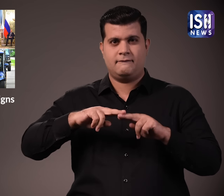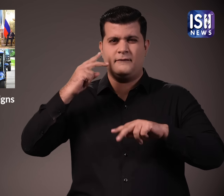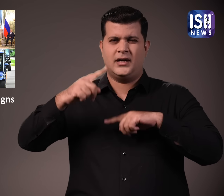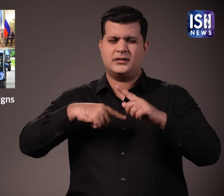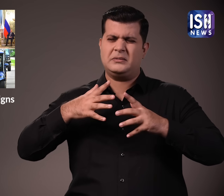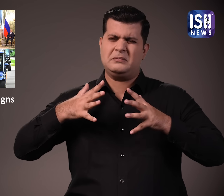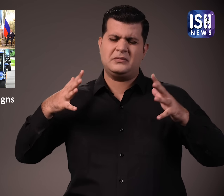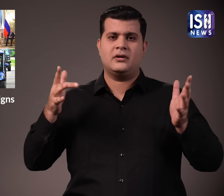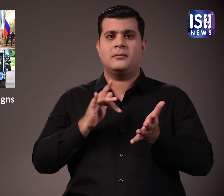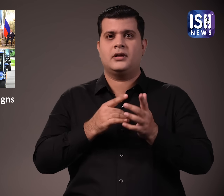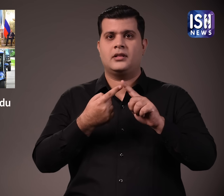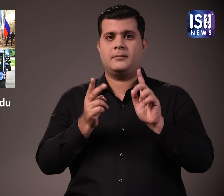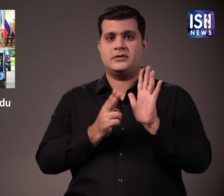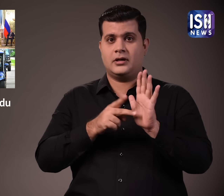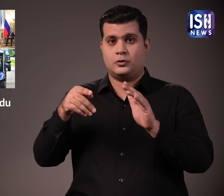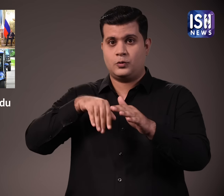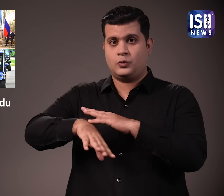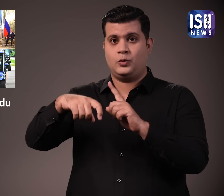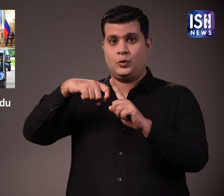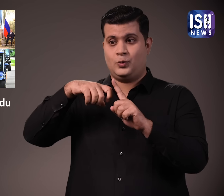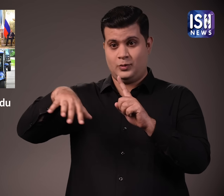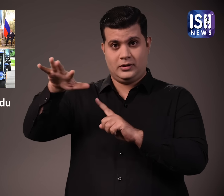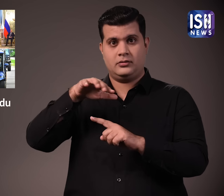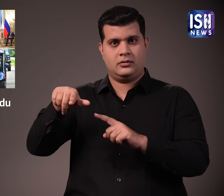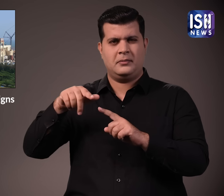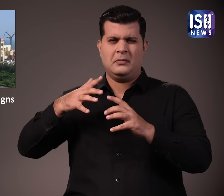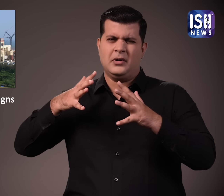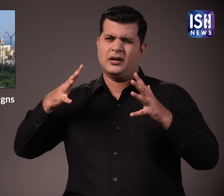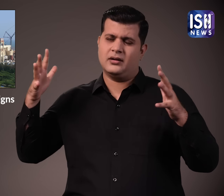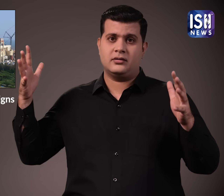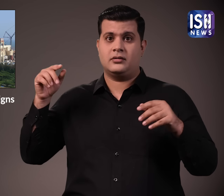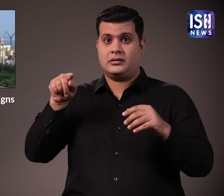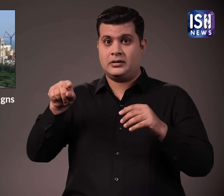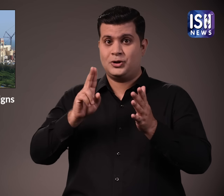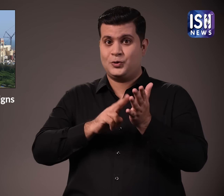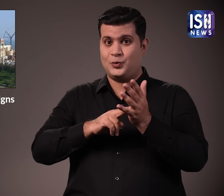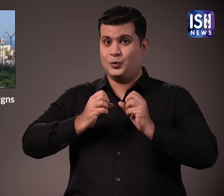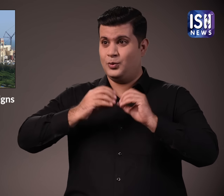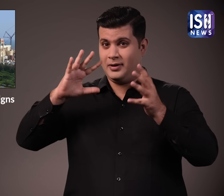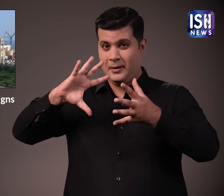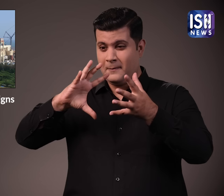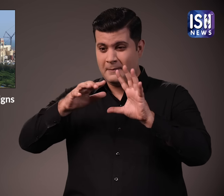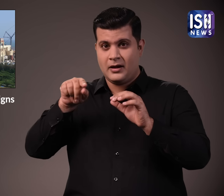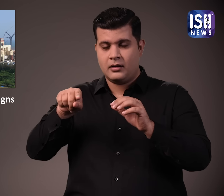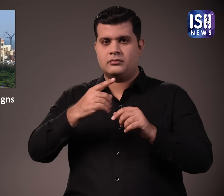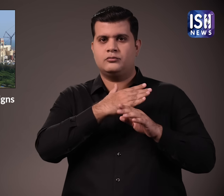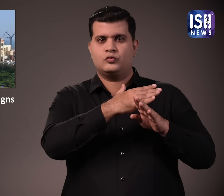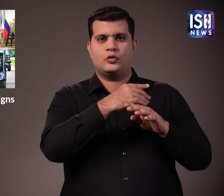कुडन कुलम में भारत का अपना परमानू उर्जा सयंत्रन है इस परमानू उर्जा सयंत्रन का